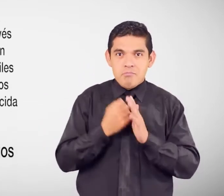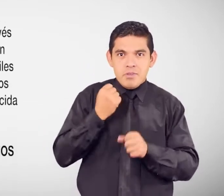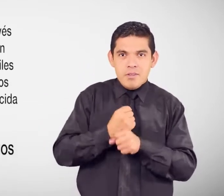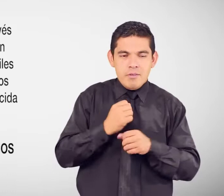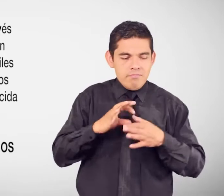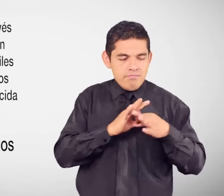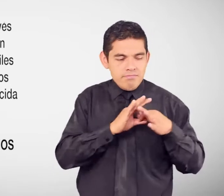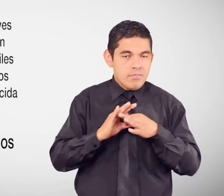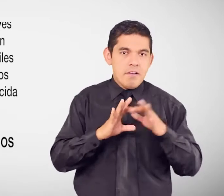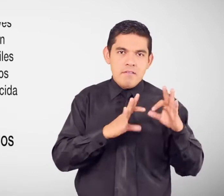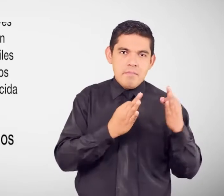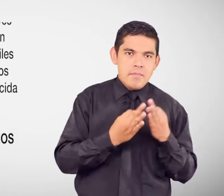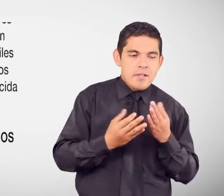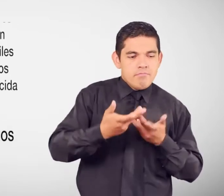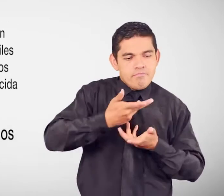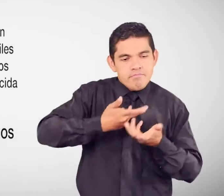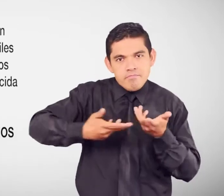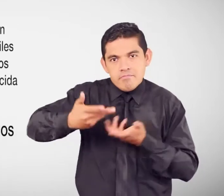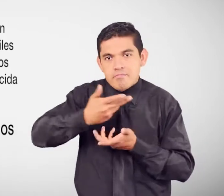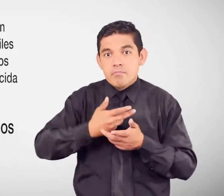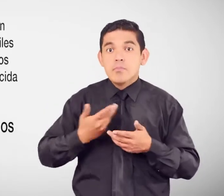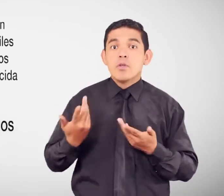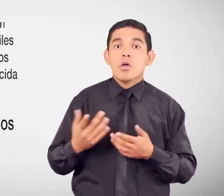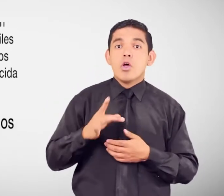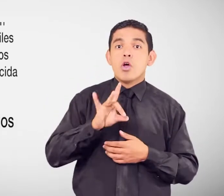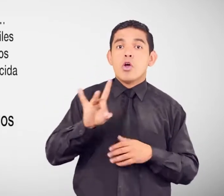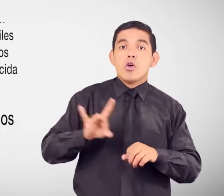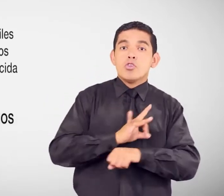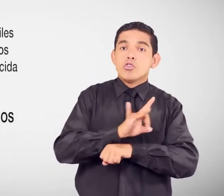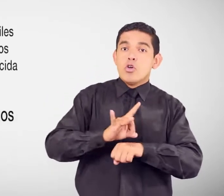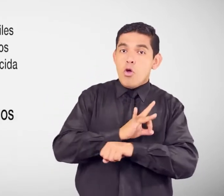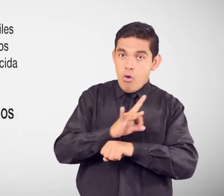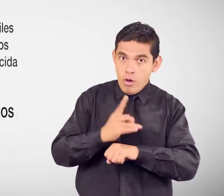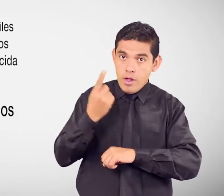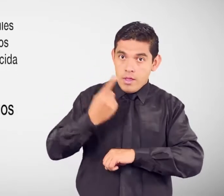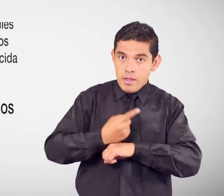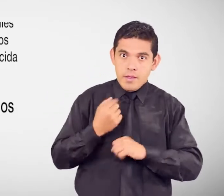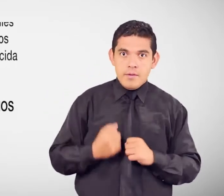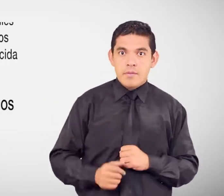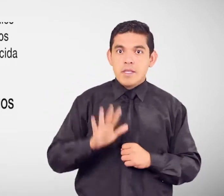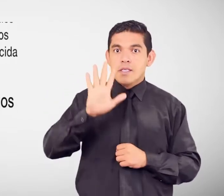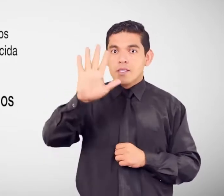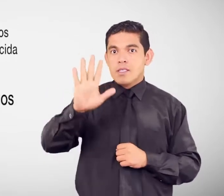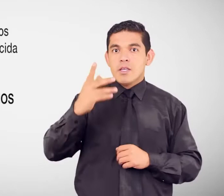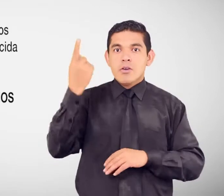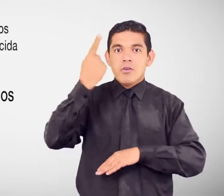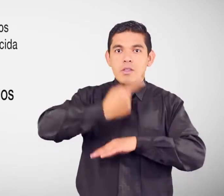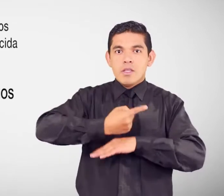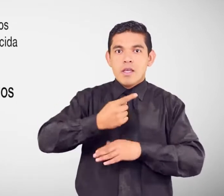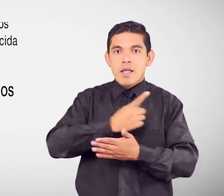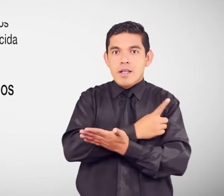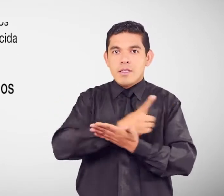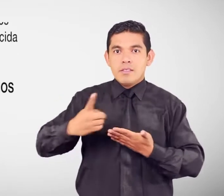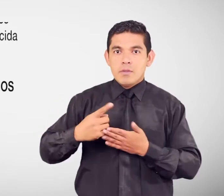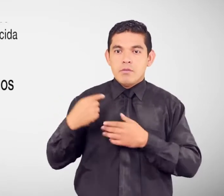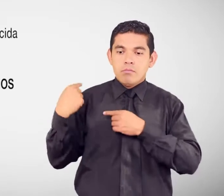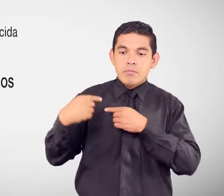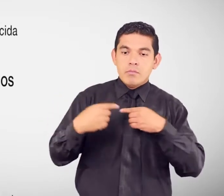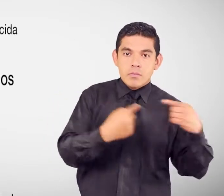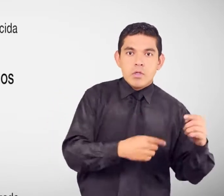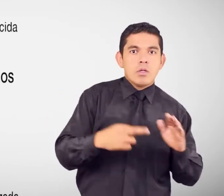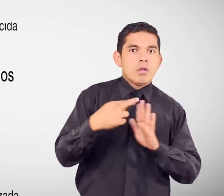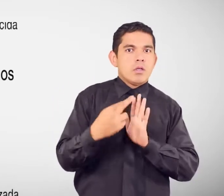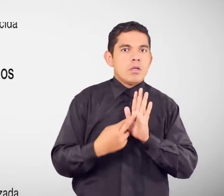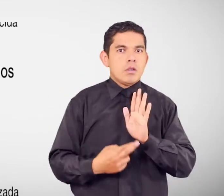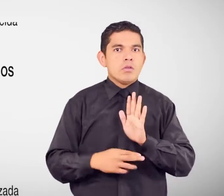5 días hábiles De la semana Se debe cumplir Todos los requisitos De la norma técnica Establecida por el MIES Para este servicio